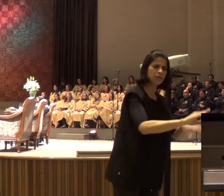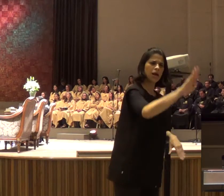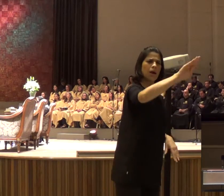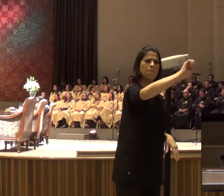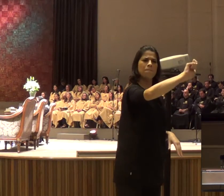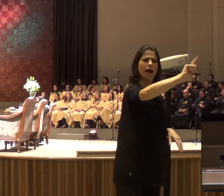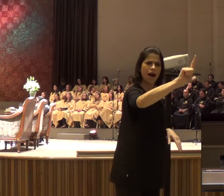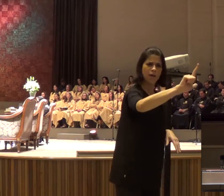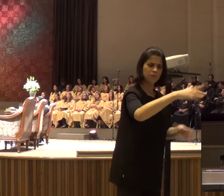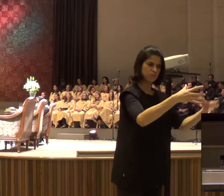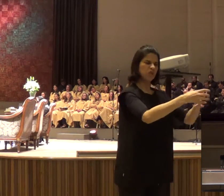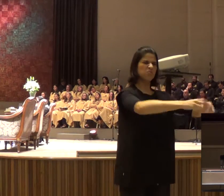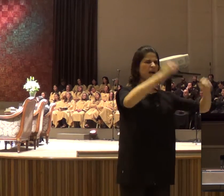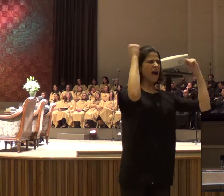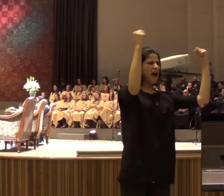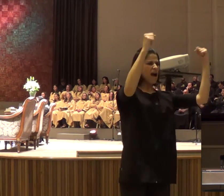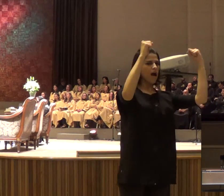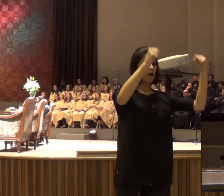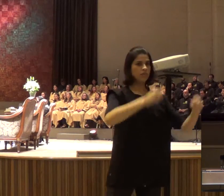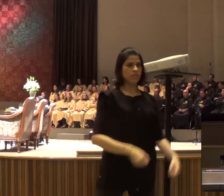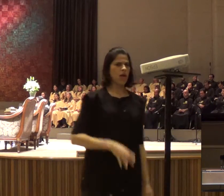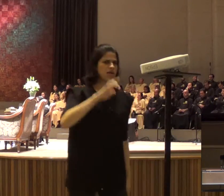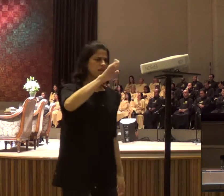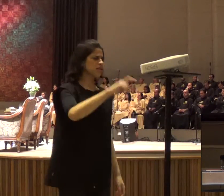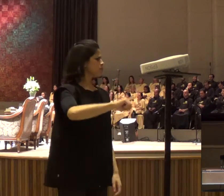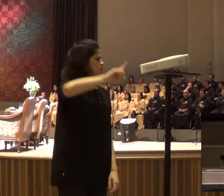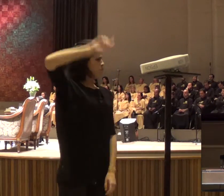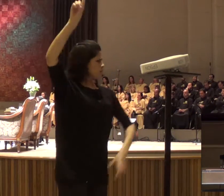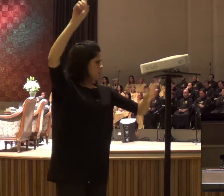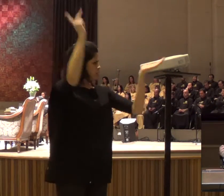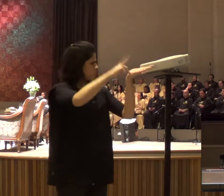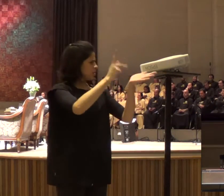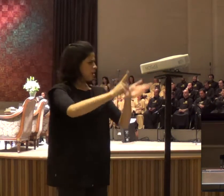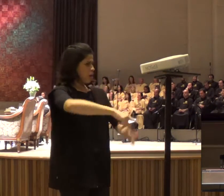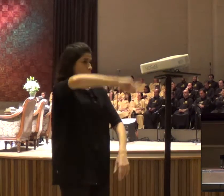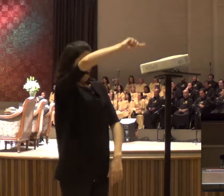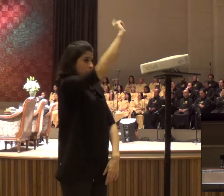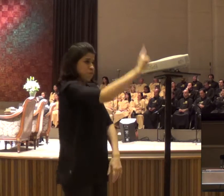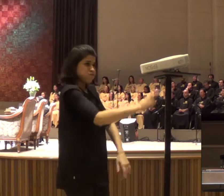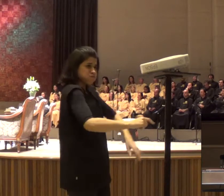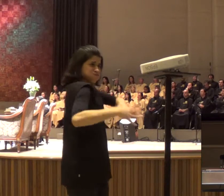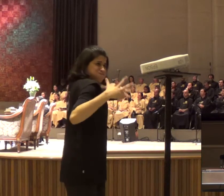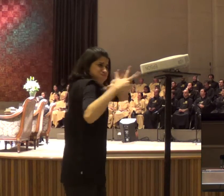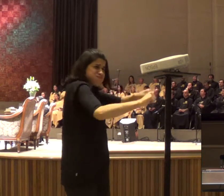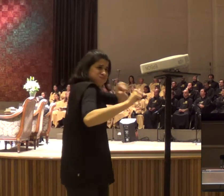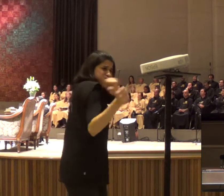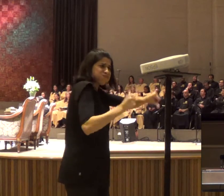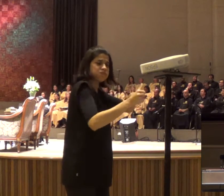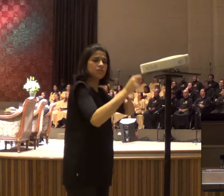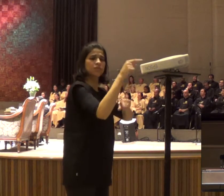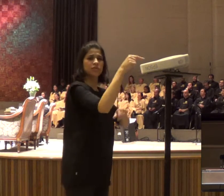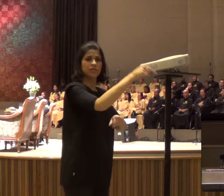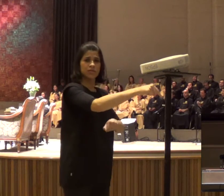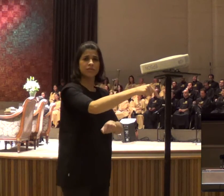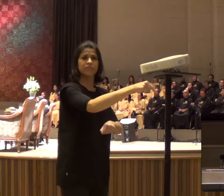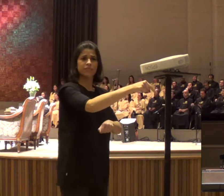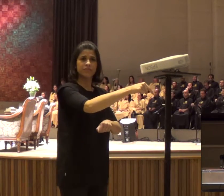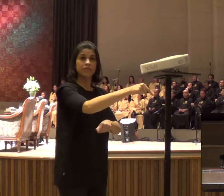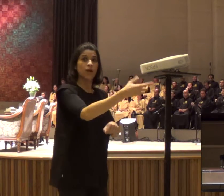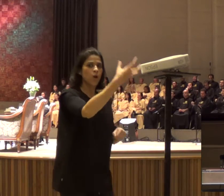e quando ele se encontrou com o rei Acabe, que era o patrocinador do culto a Baal, ele